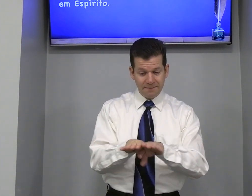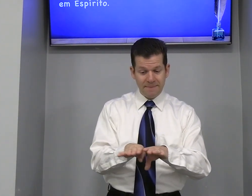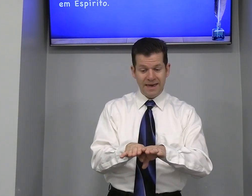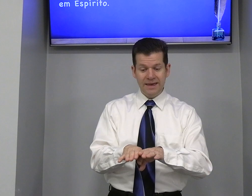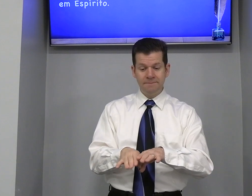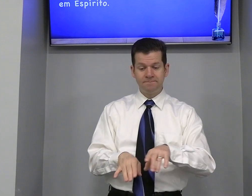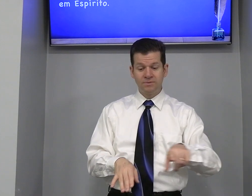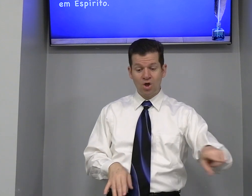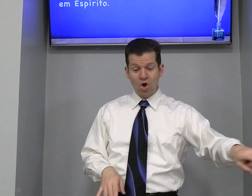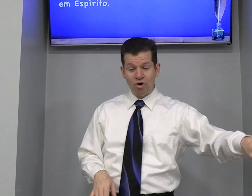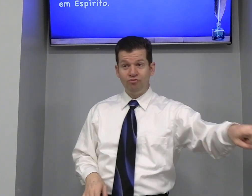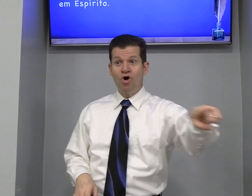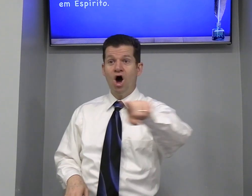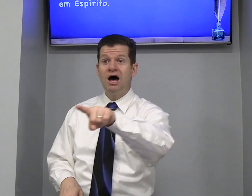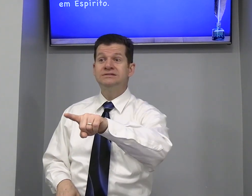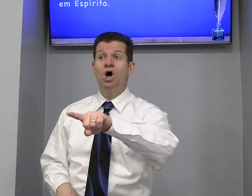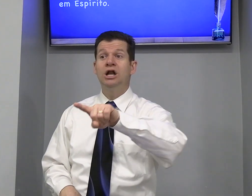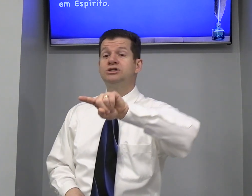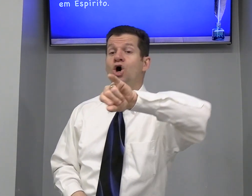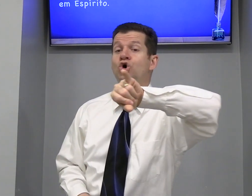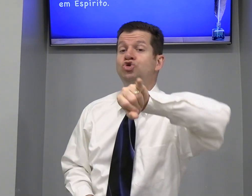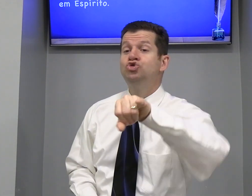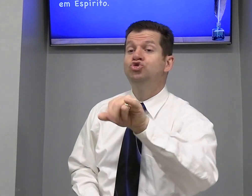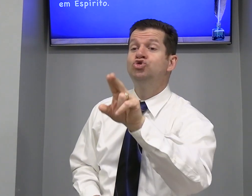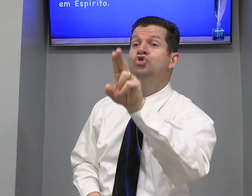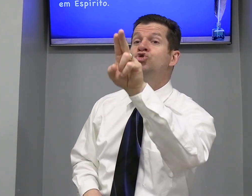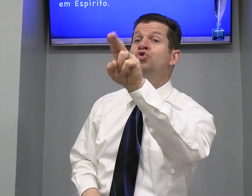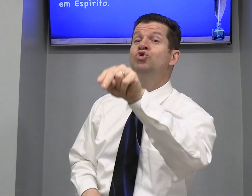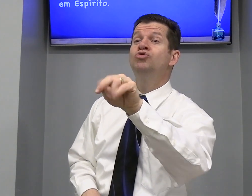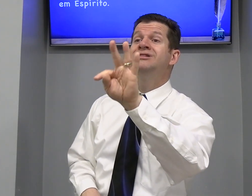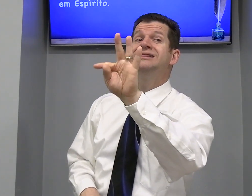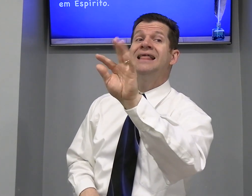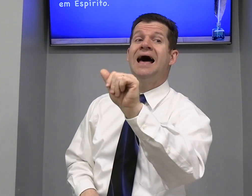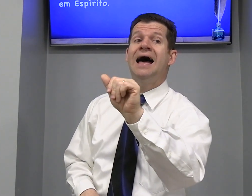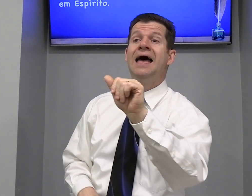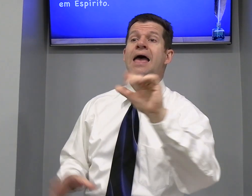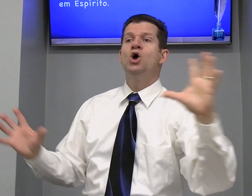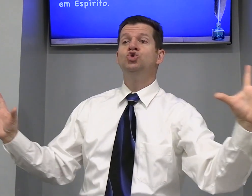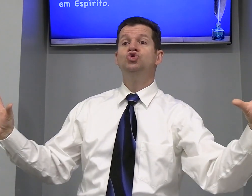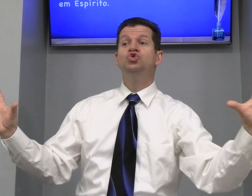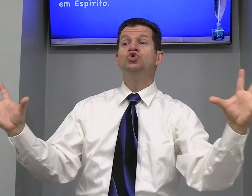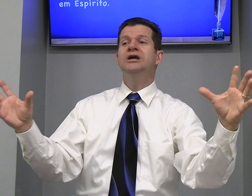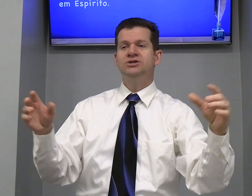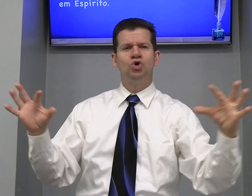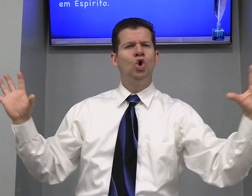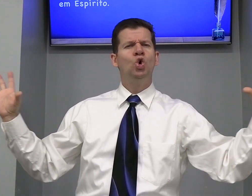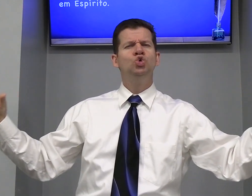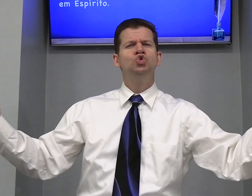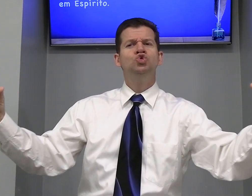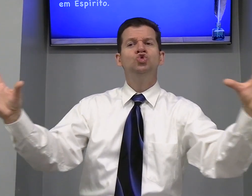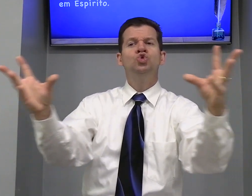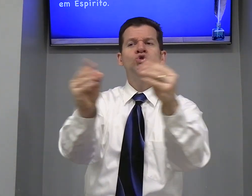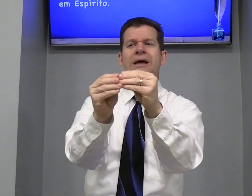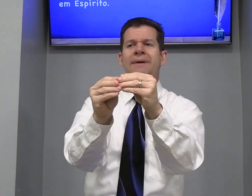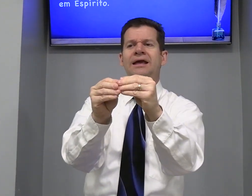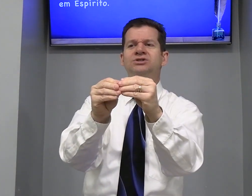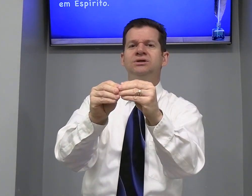também Vós Olha só Junta Isso Juntamente